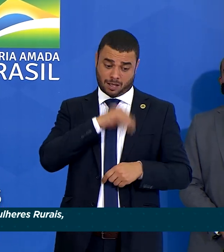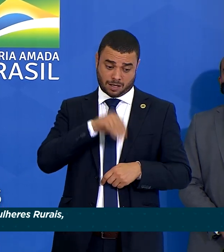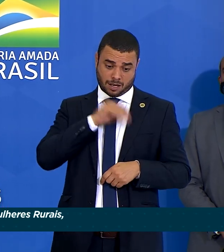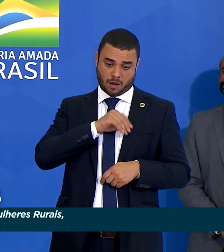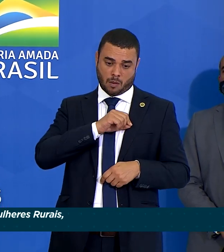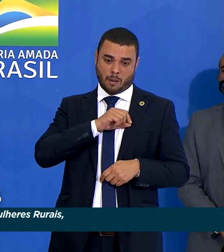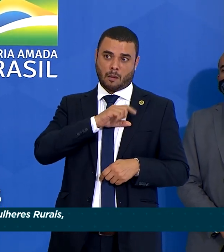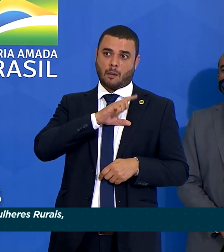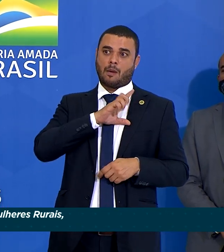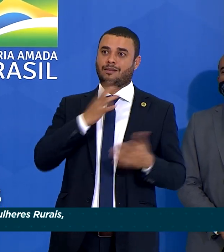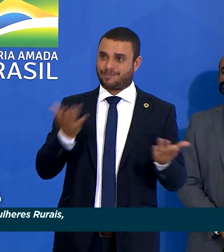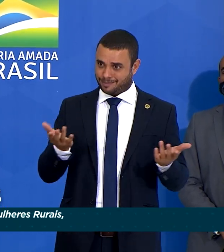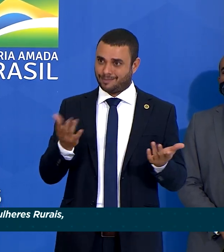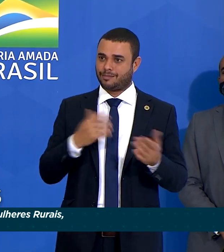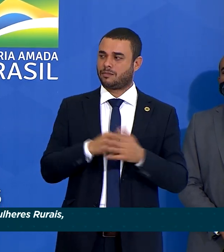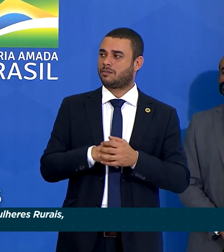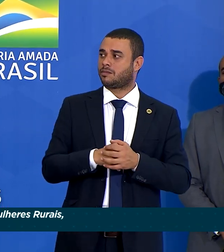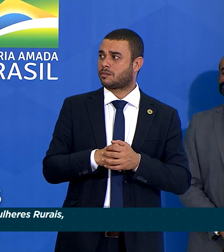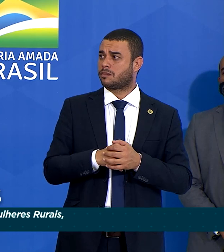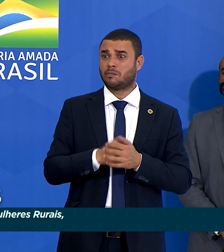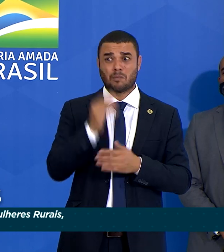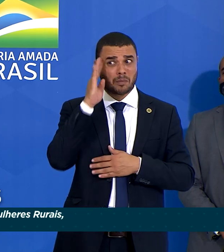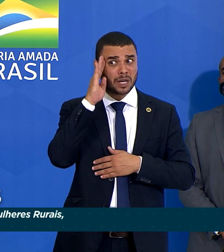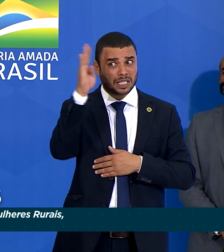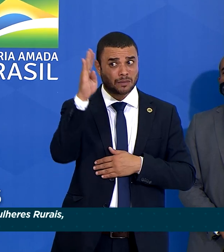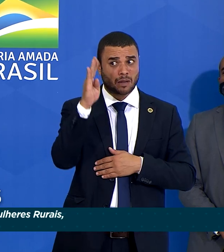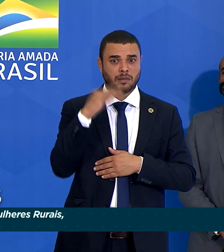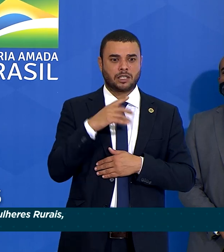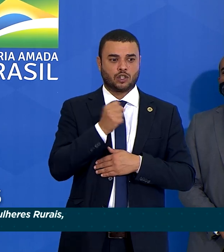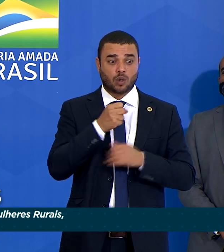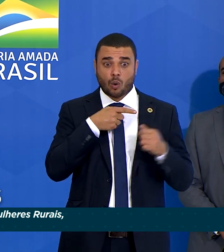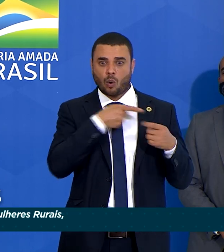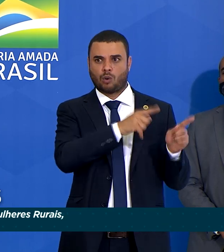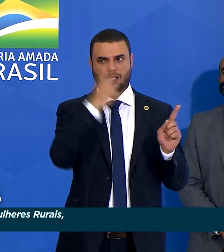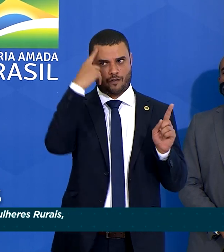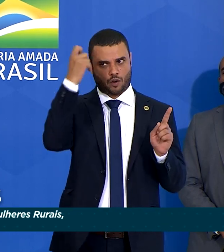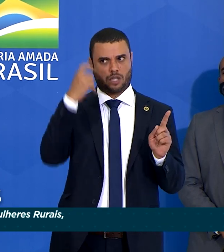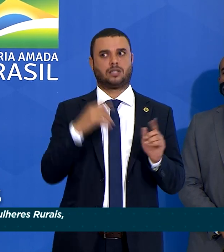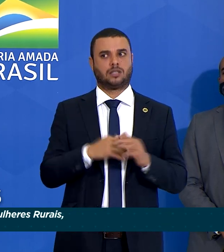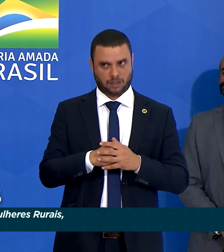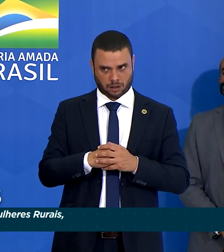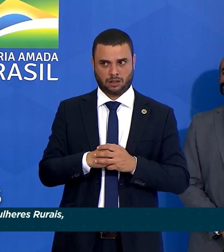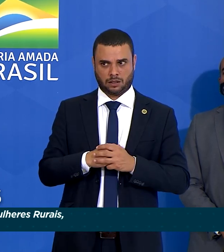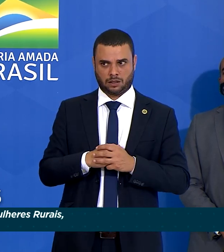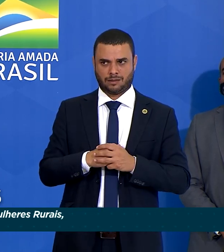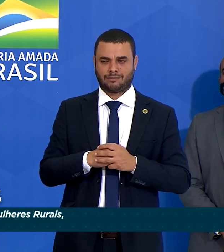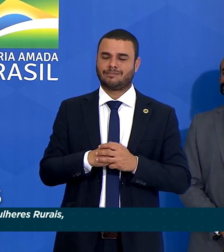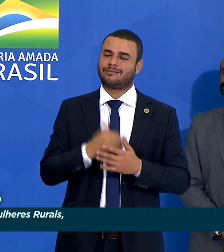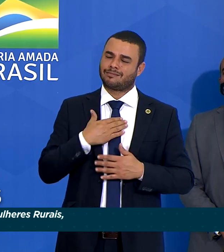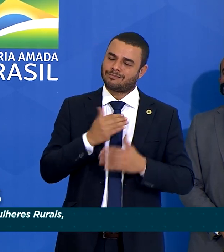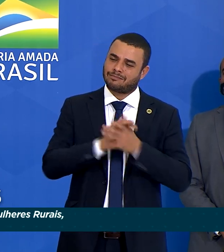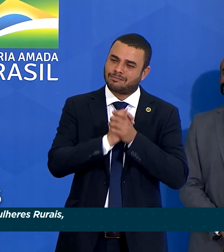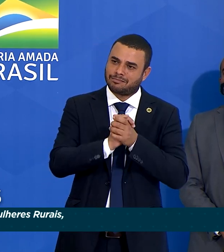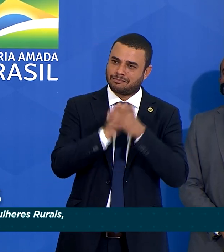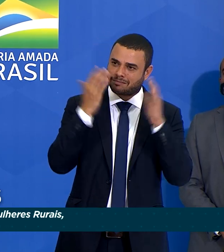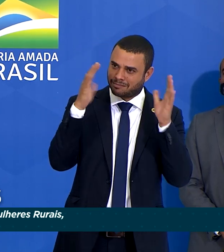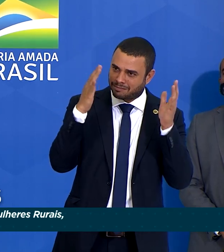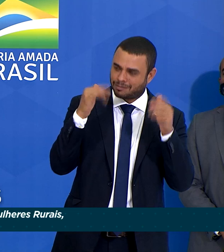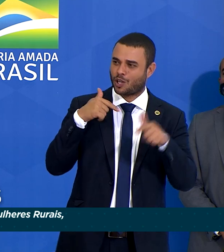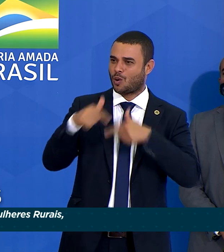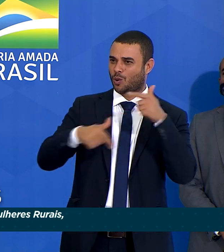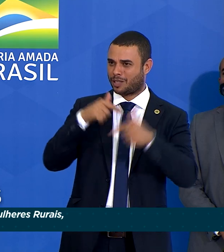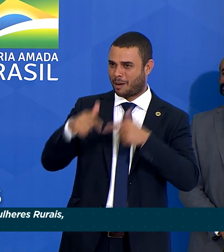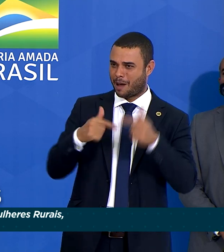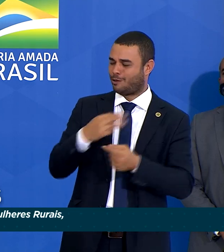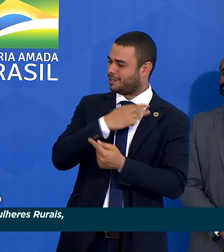inerentes à sua condição, principalmente no combate à violência. Gostaria de parabenizar o trabalho das nossas